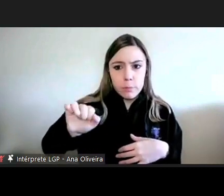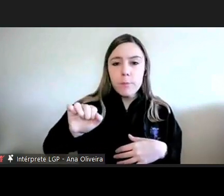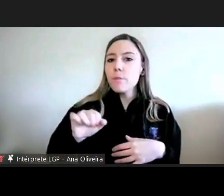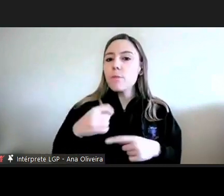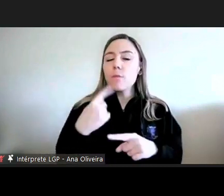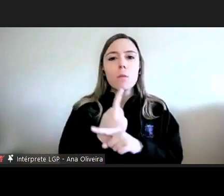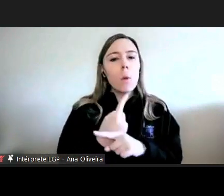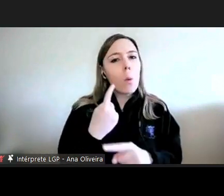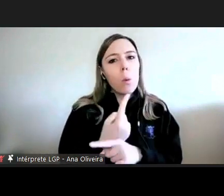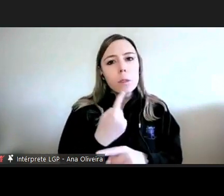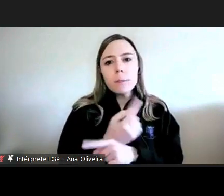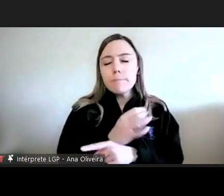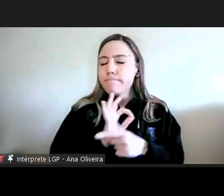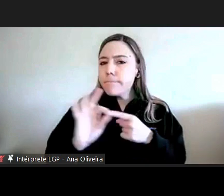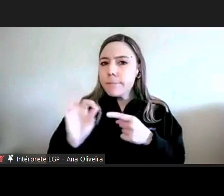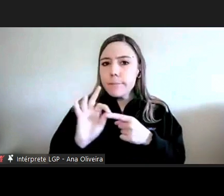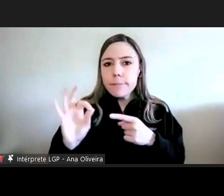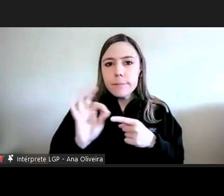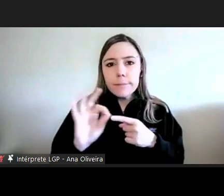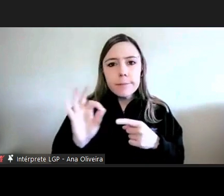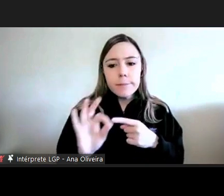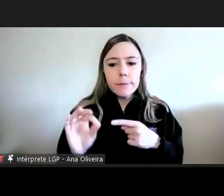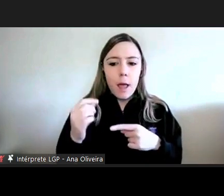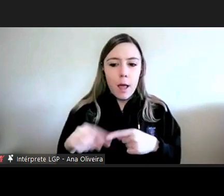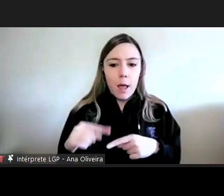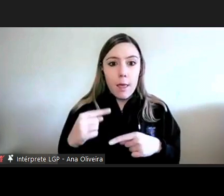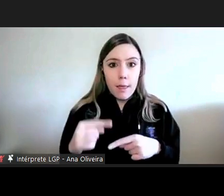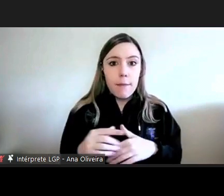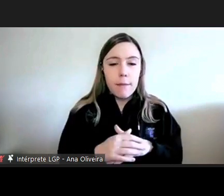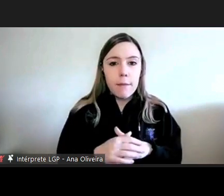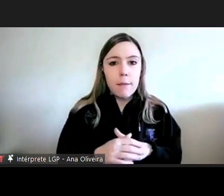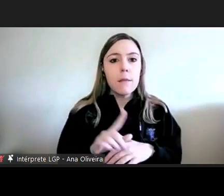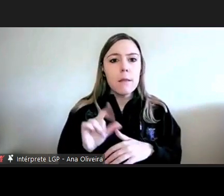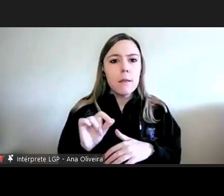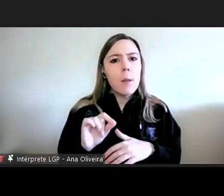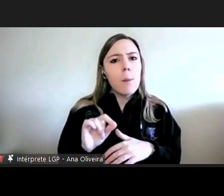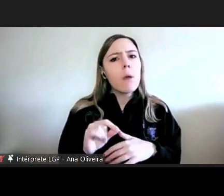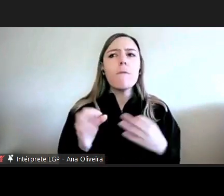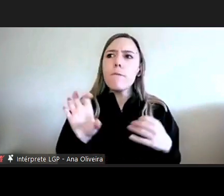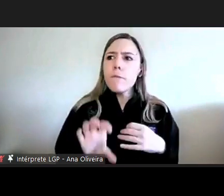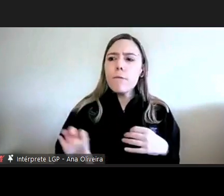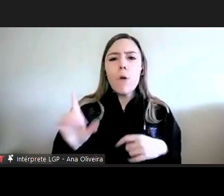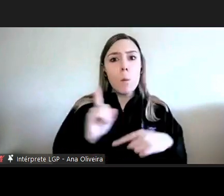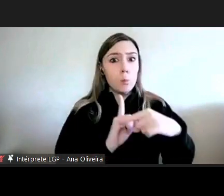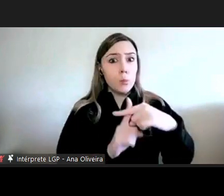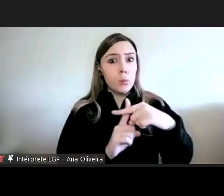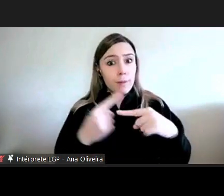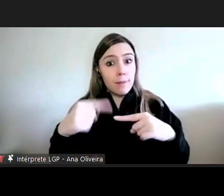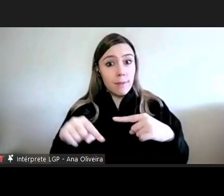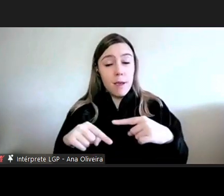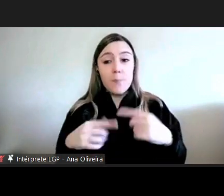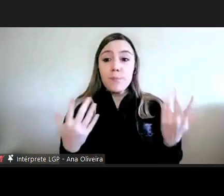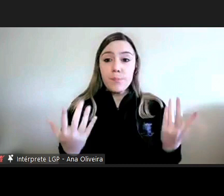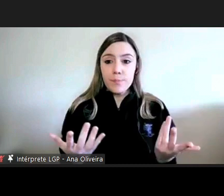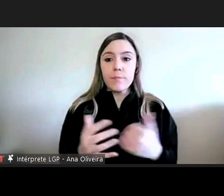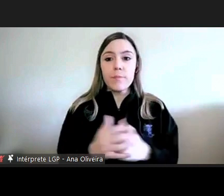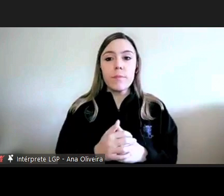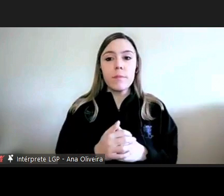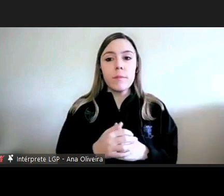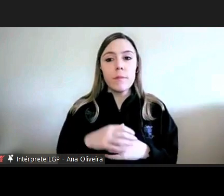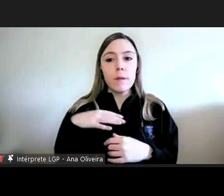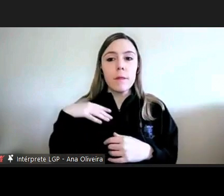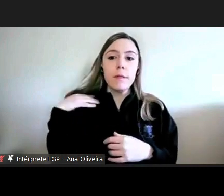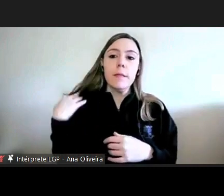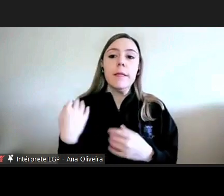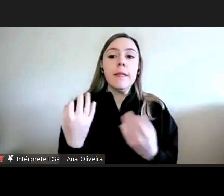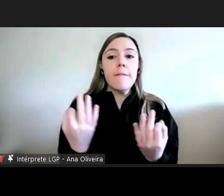bastante particulares e com muita e com experiência muito positiva não é? ou seja em que de facto as